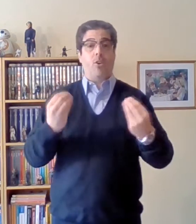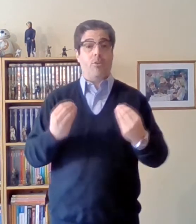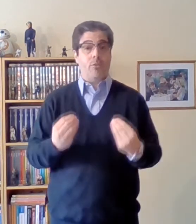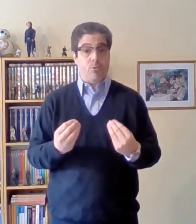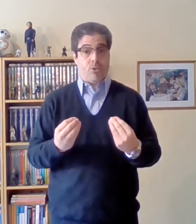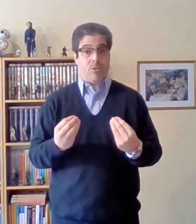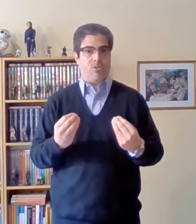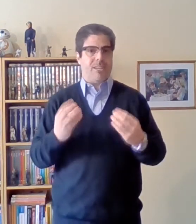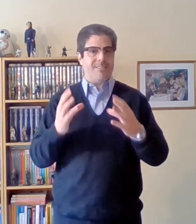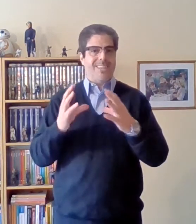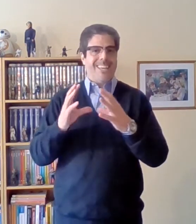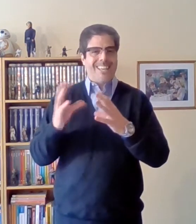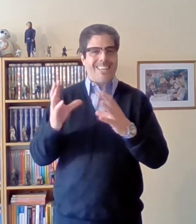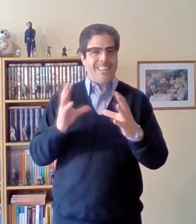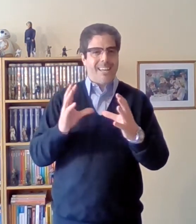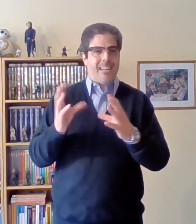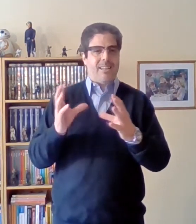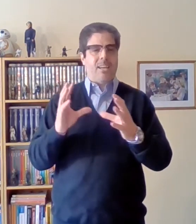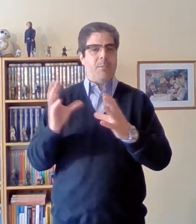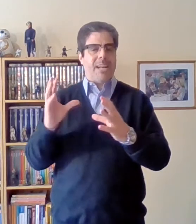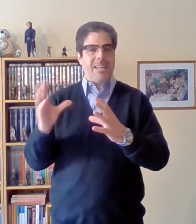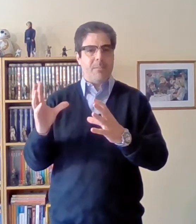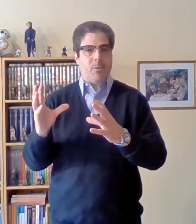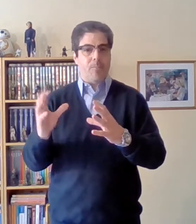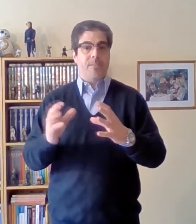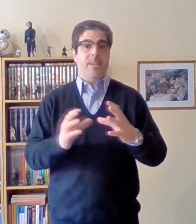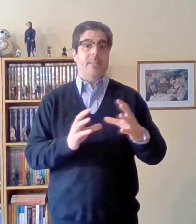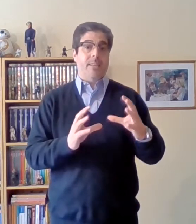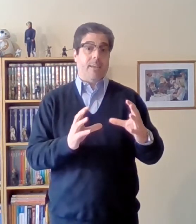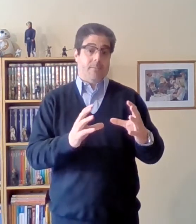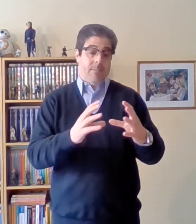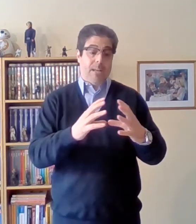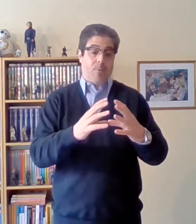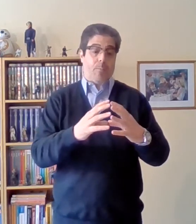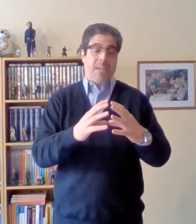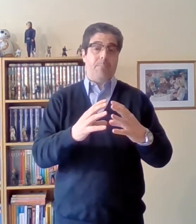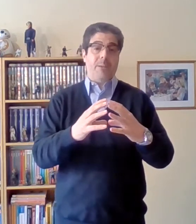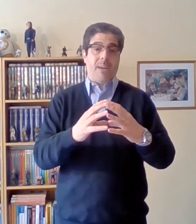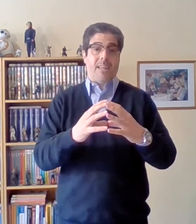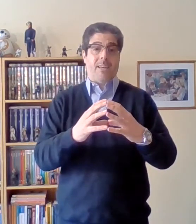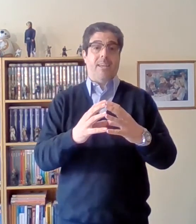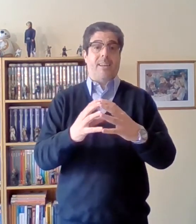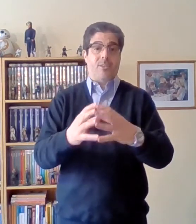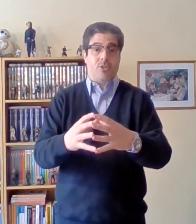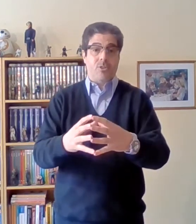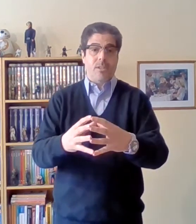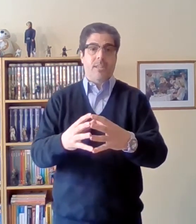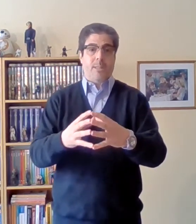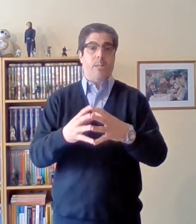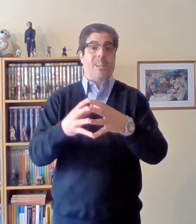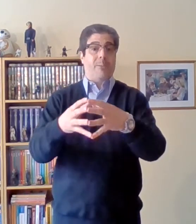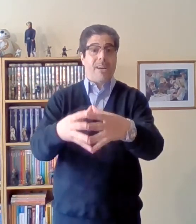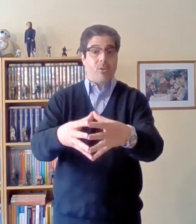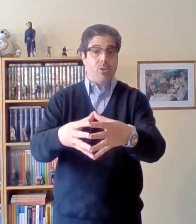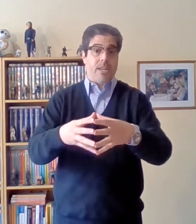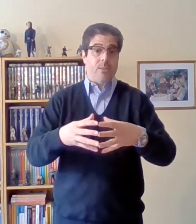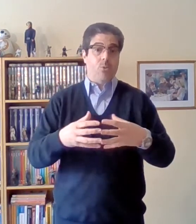los frutos. Entonces, esta idea del liberalismo, de la propiedad privada en razón del trabajo que uno